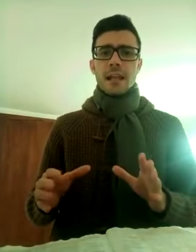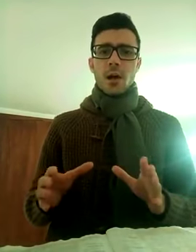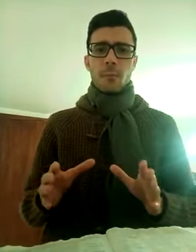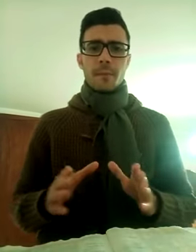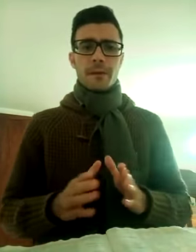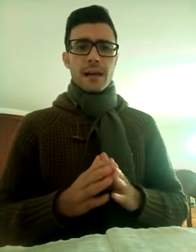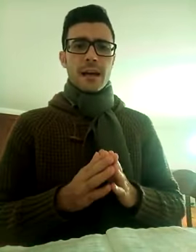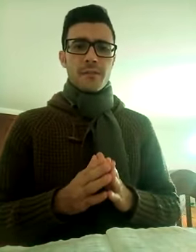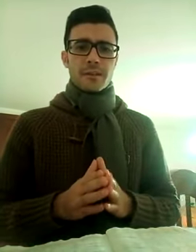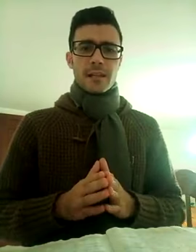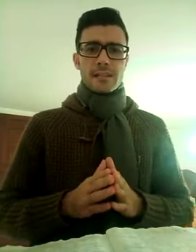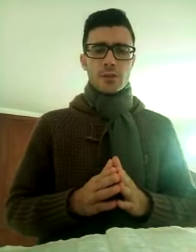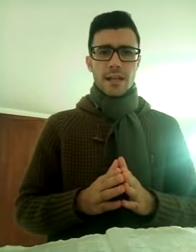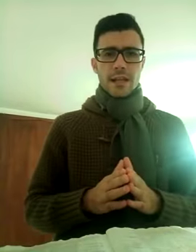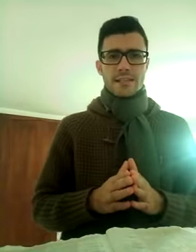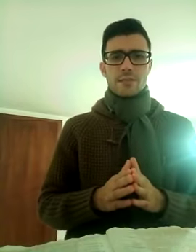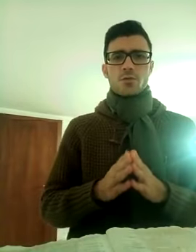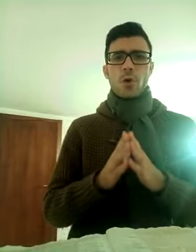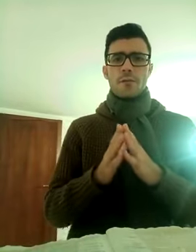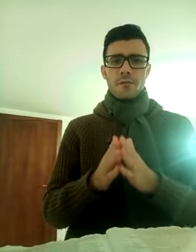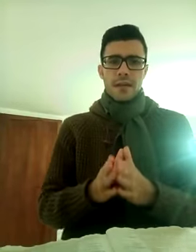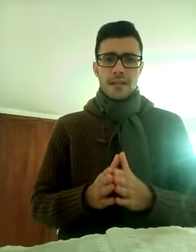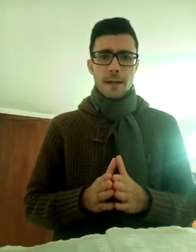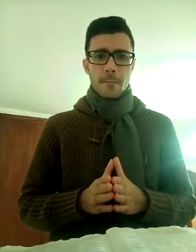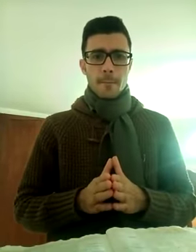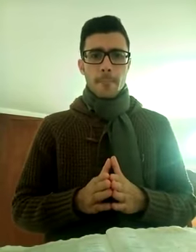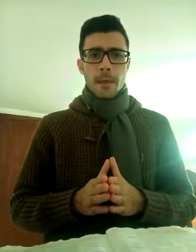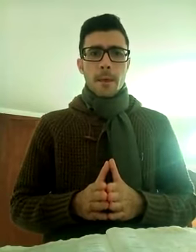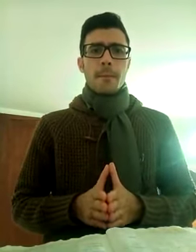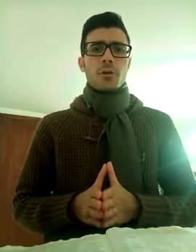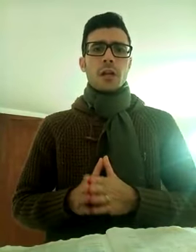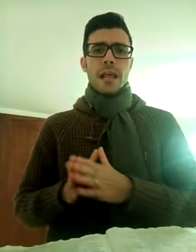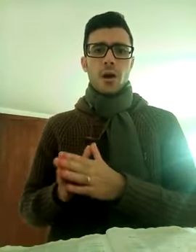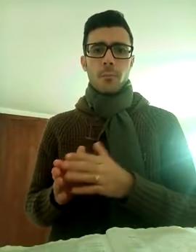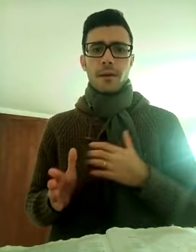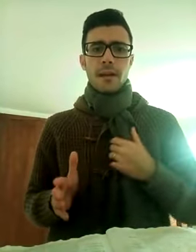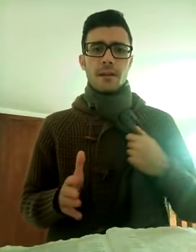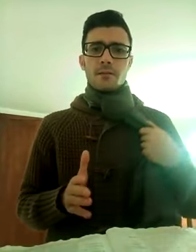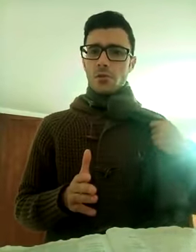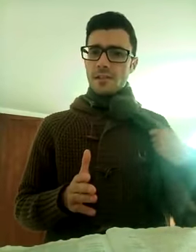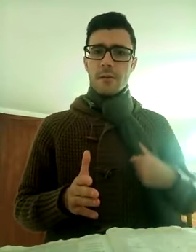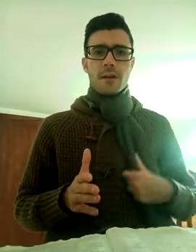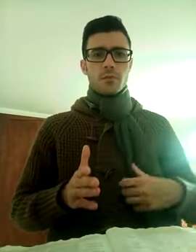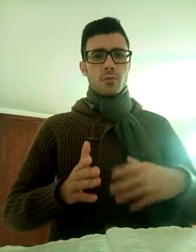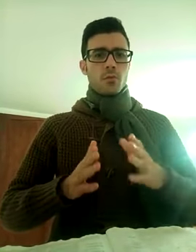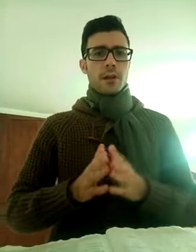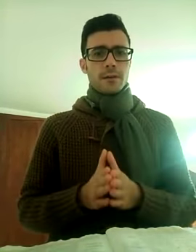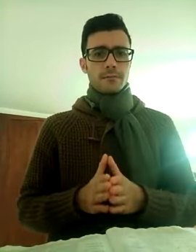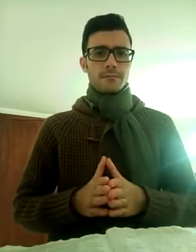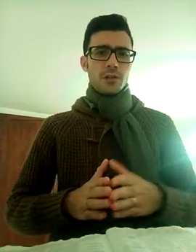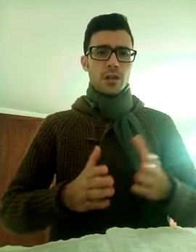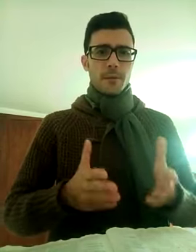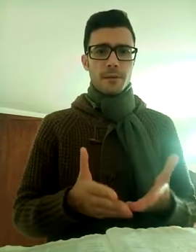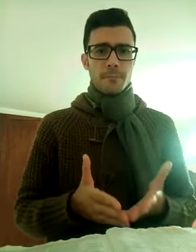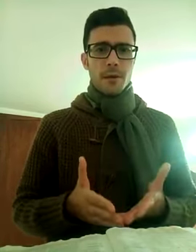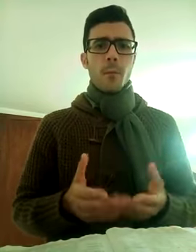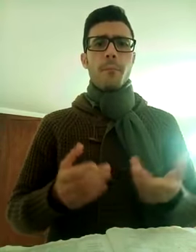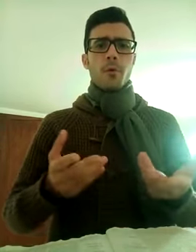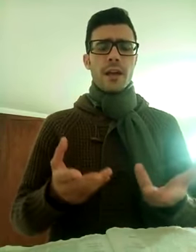e le opere, perché cari fratelli e sorelle, se tu hai fede, ma non hai le opere, non serve a nulla, dice la Bibbia, oppure